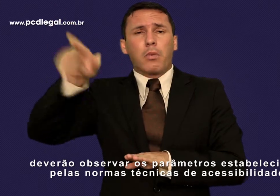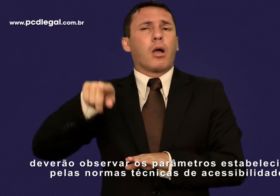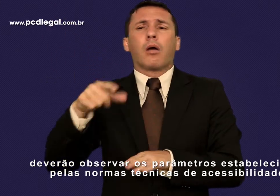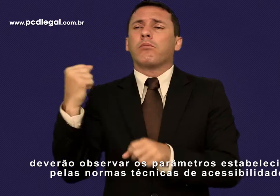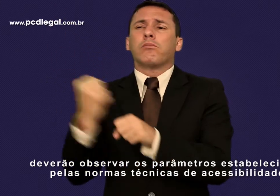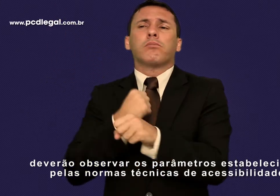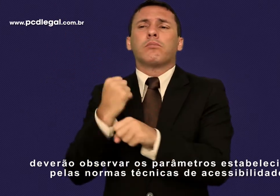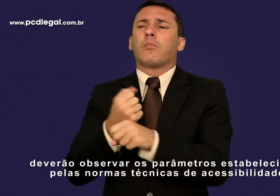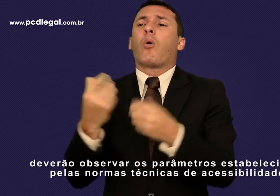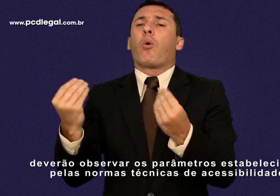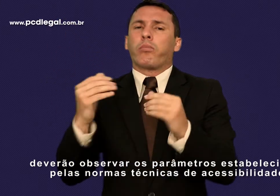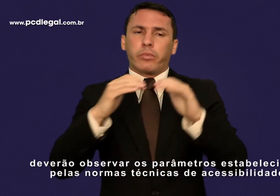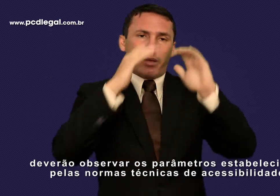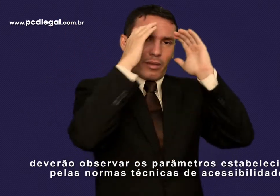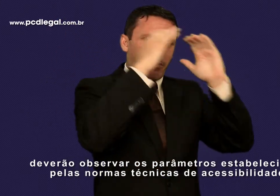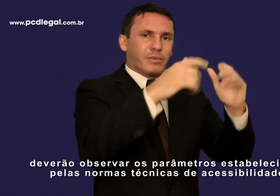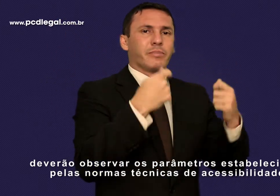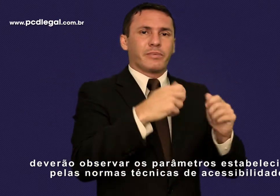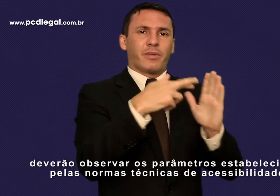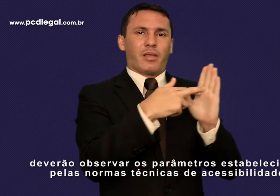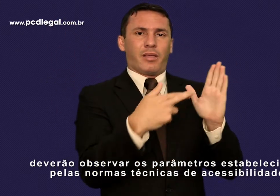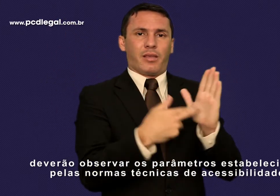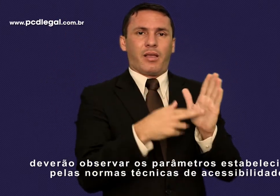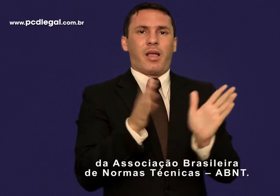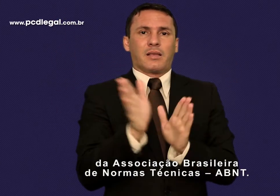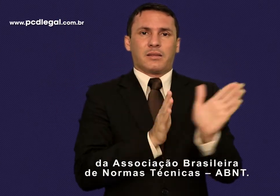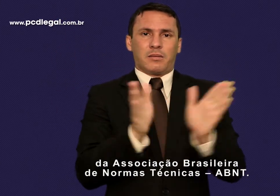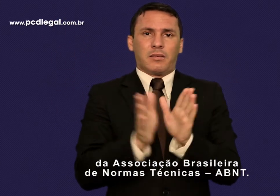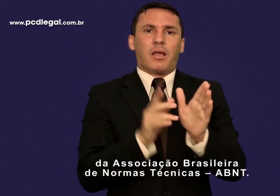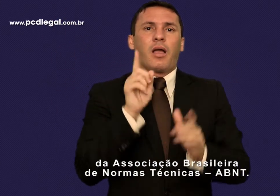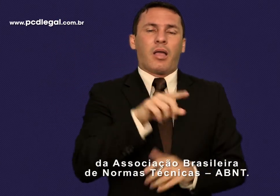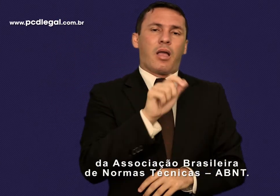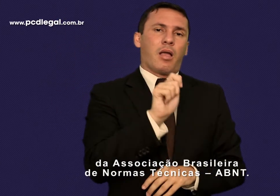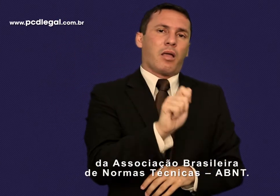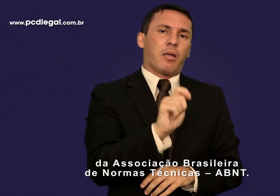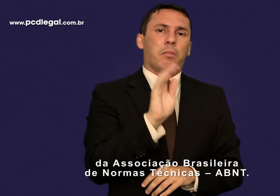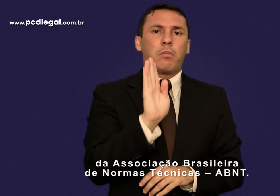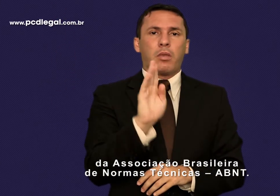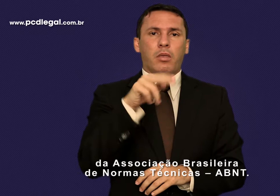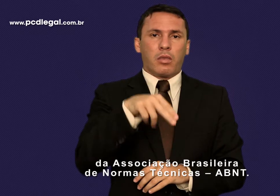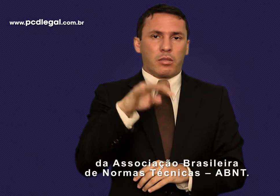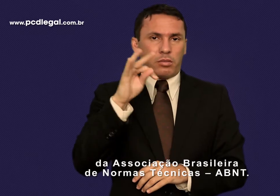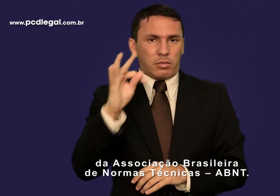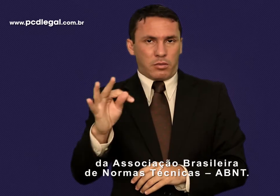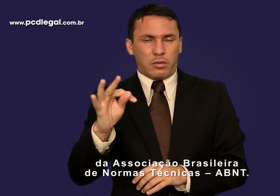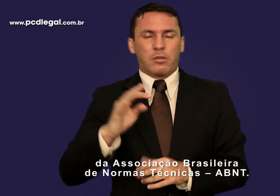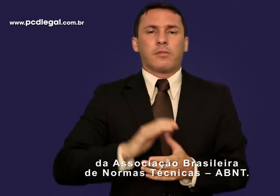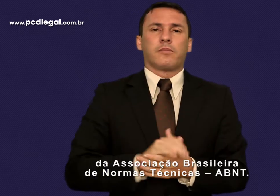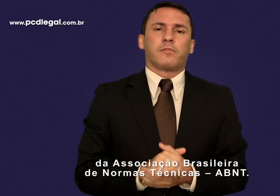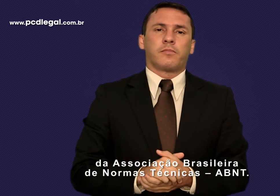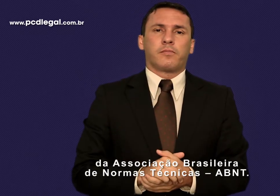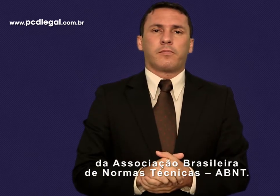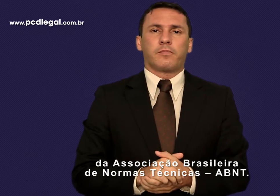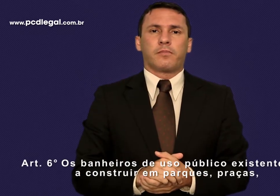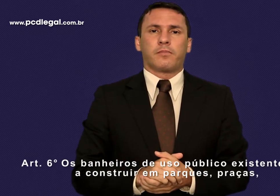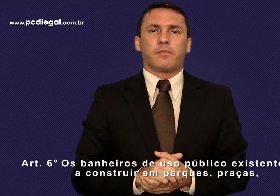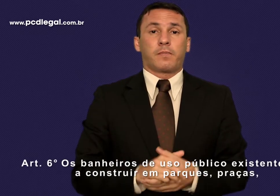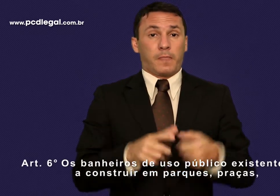estabelecidos pelas normas técnicas de acessibilidade da Associação Brasileira de Normas Técnicas, ABNT. Artigo